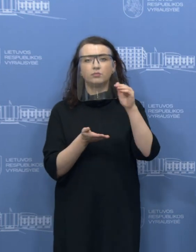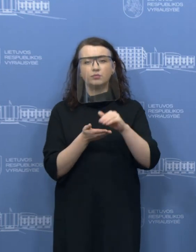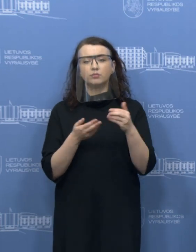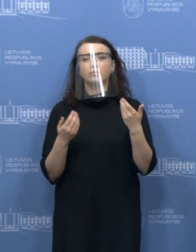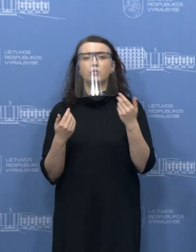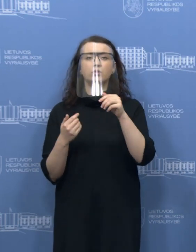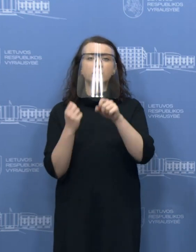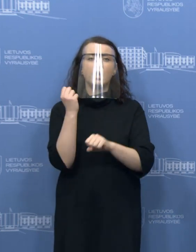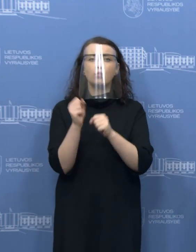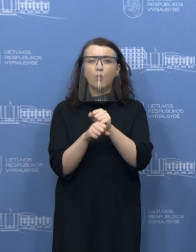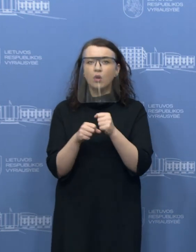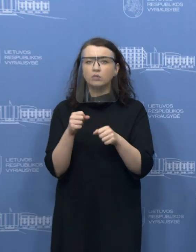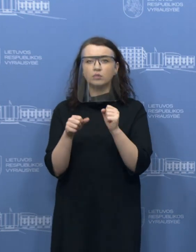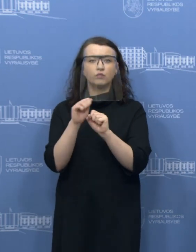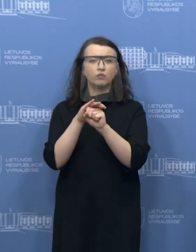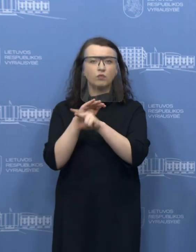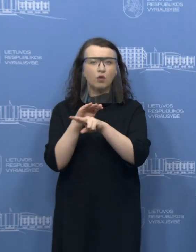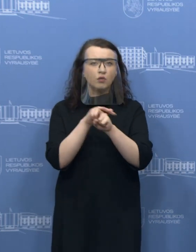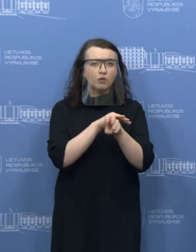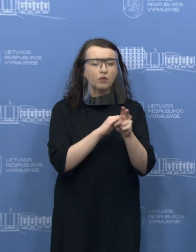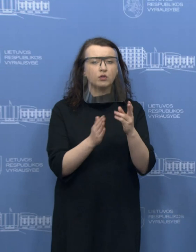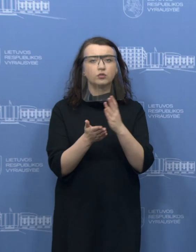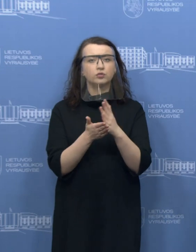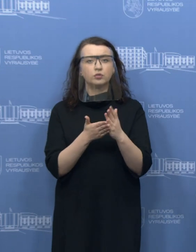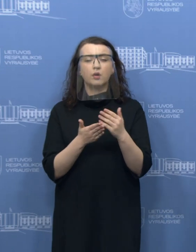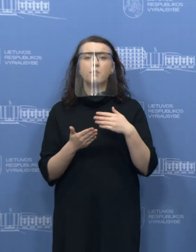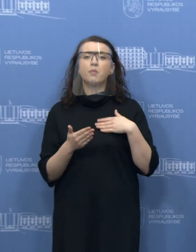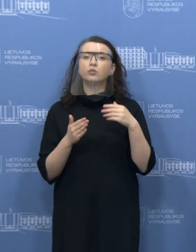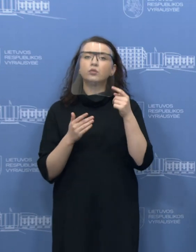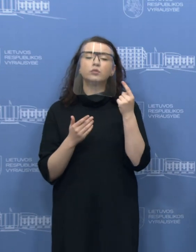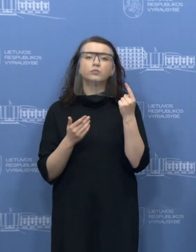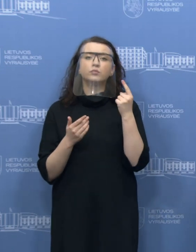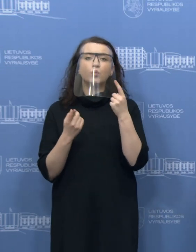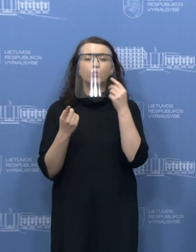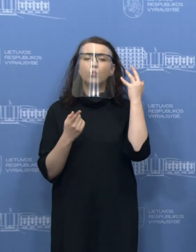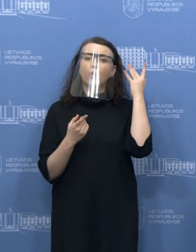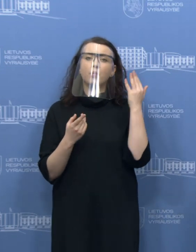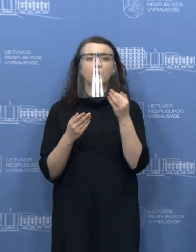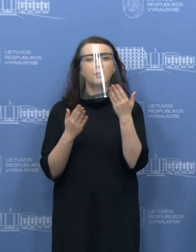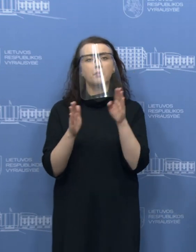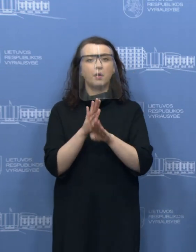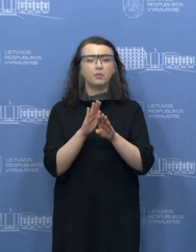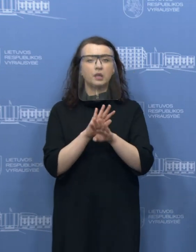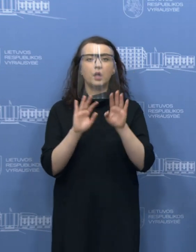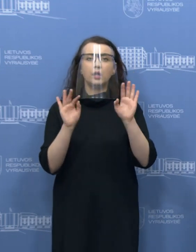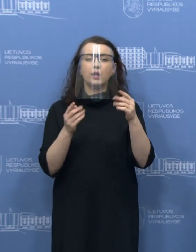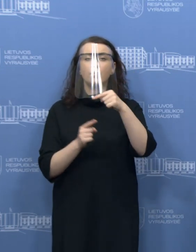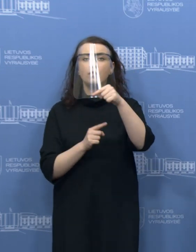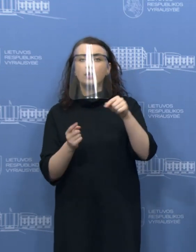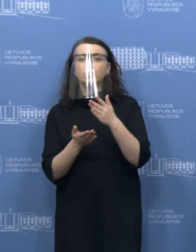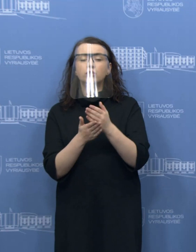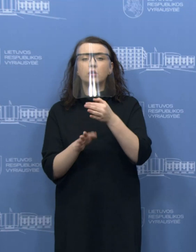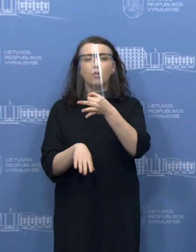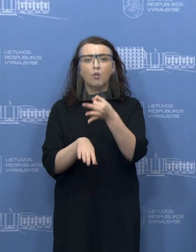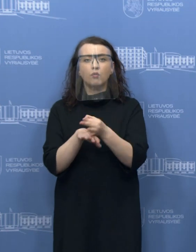atleidinėja darbuotojus, nieko nelaukdami. Tai mano žinia yra labai paprasta. Sakingam, verslui, kuris stengiasi